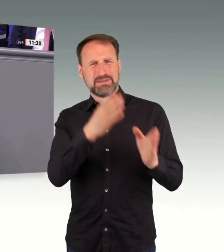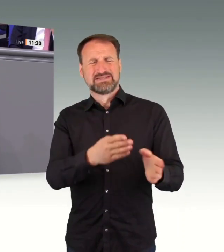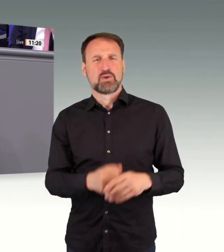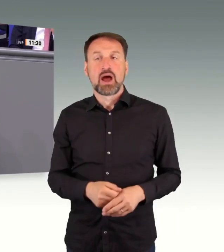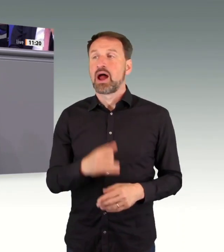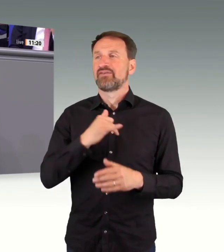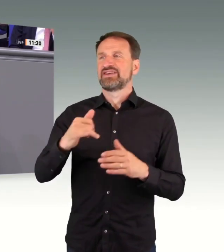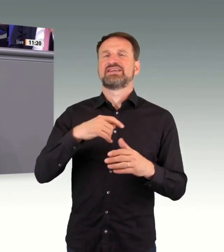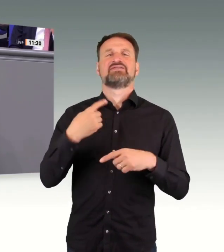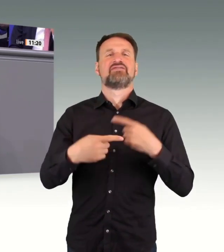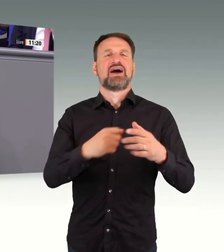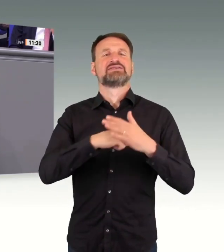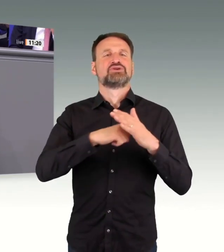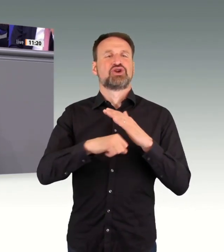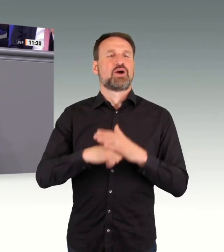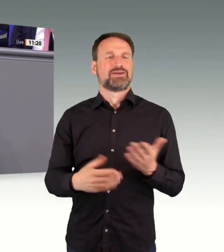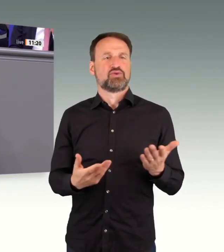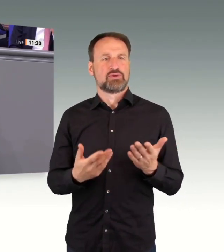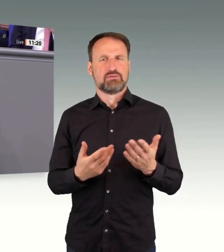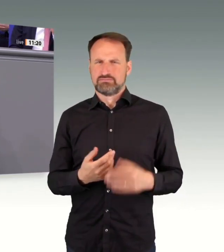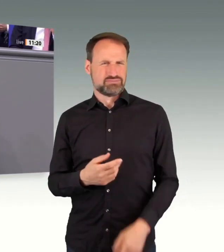Das ist nicht unser Weg, und den gehen wir nicht mit.